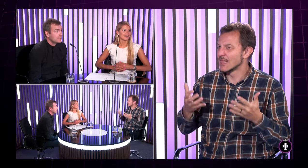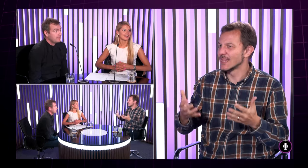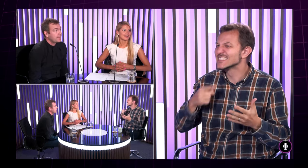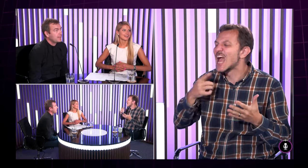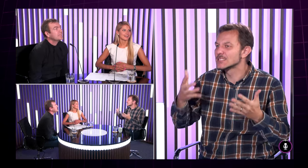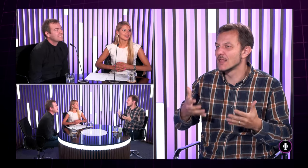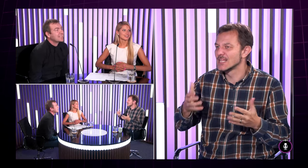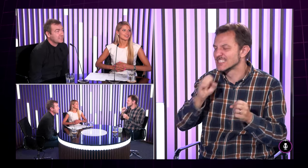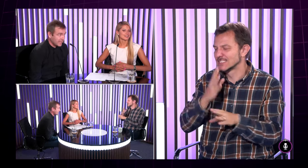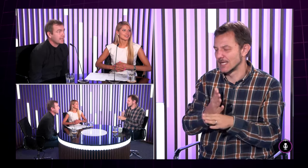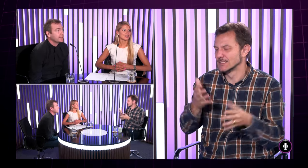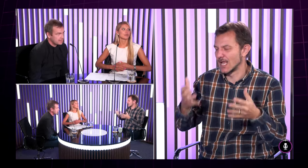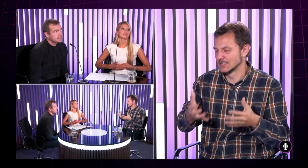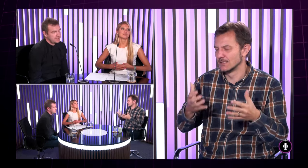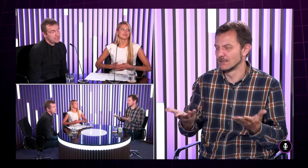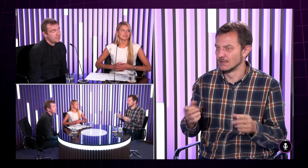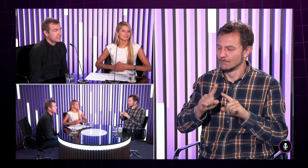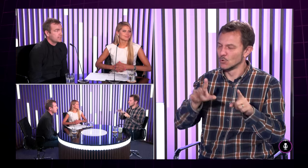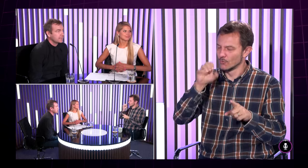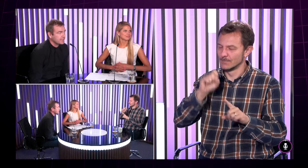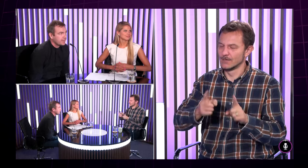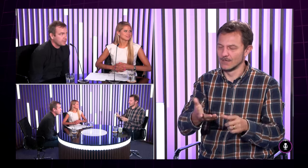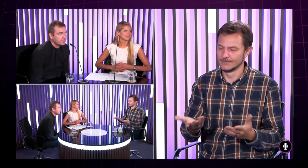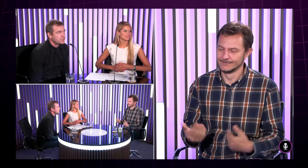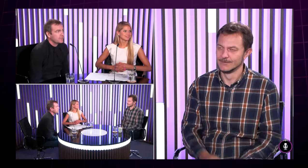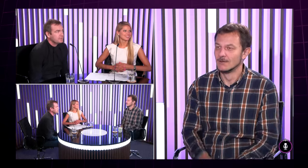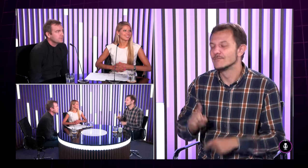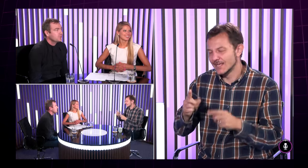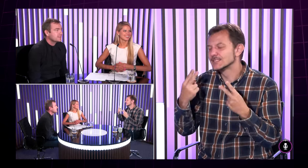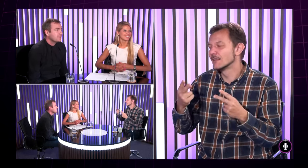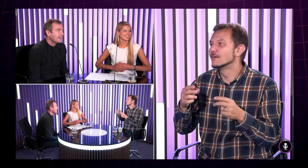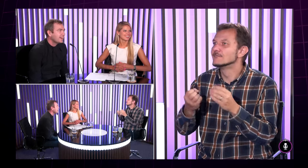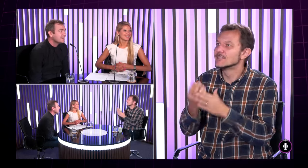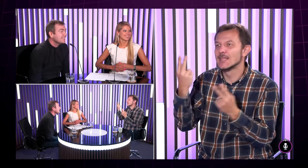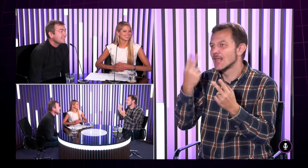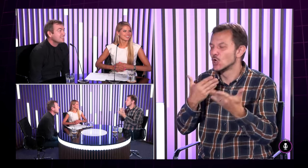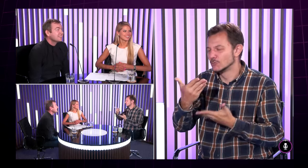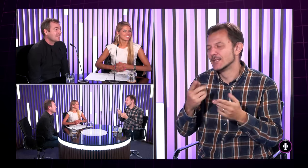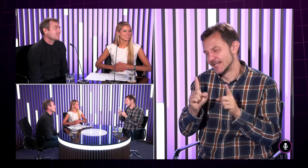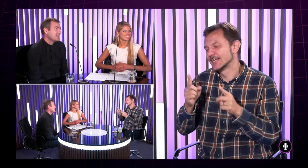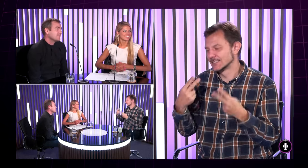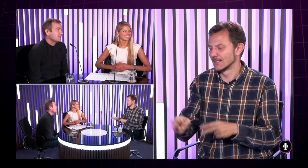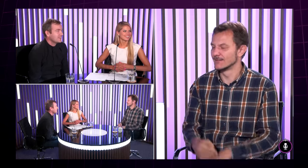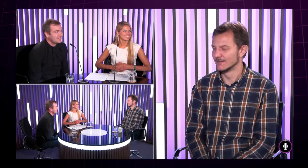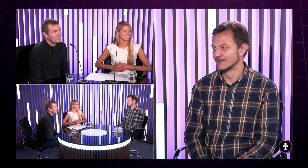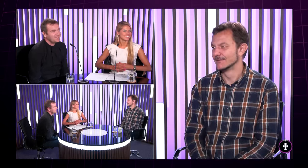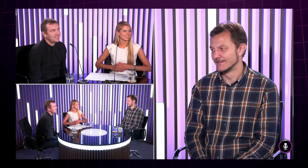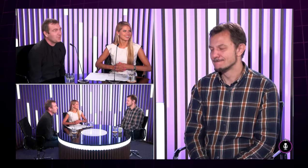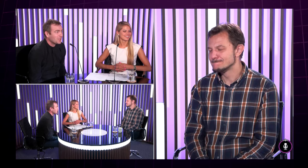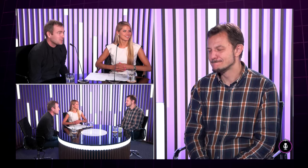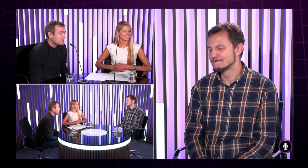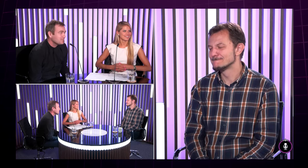posunok, znásilnenie, sexuálne znásilnenie, pardon, možnická chyba do slova znamená, takže tam vznikol